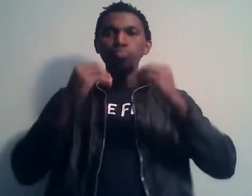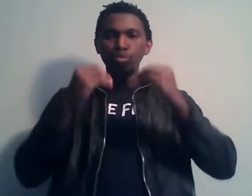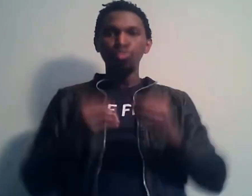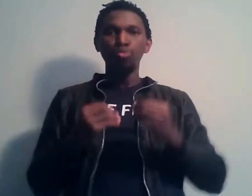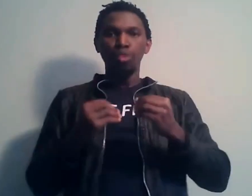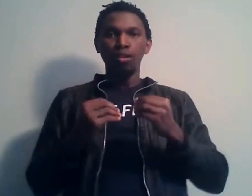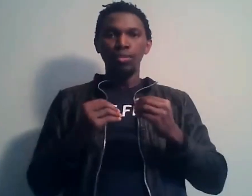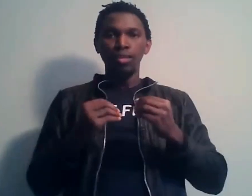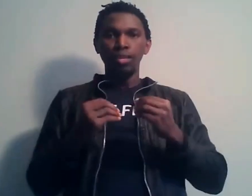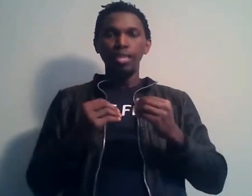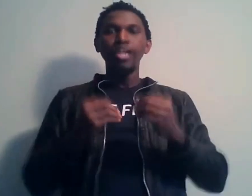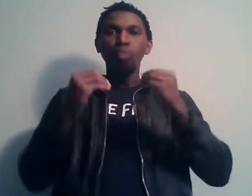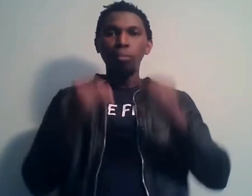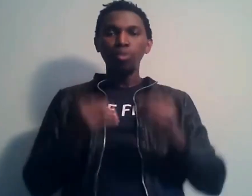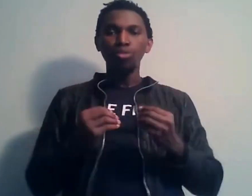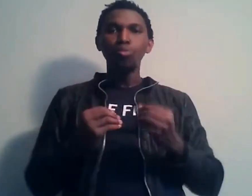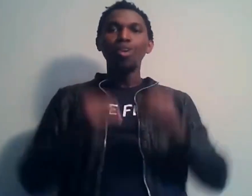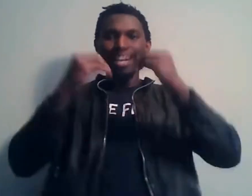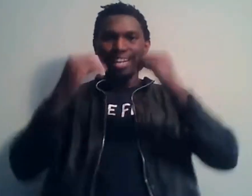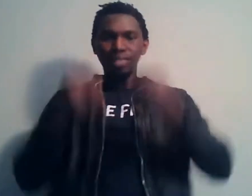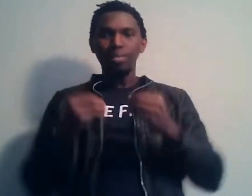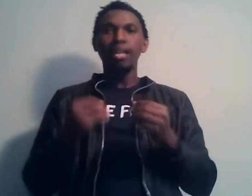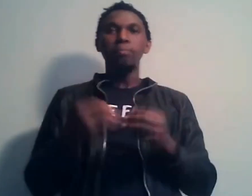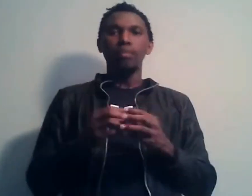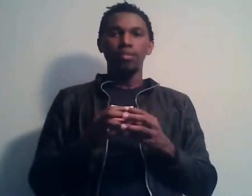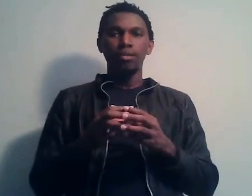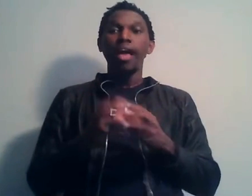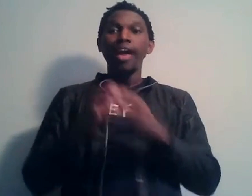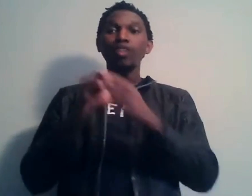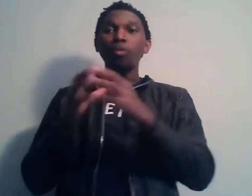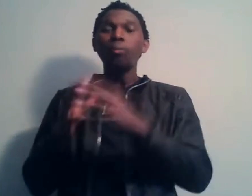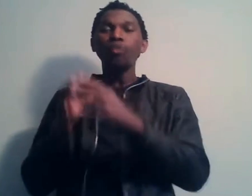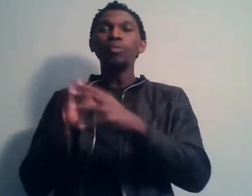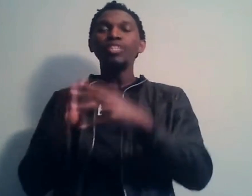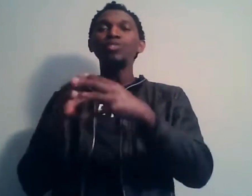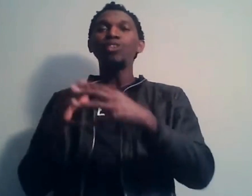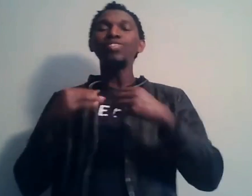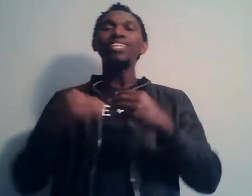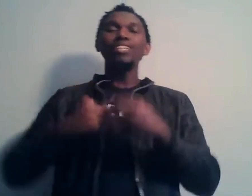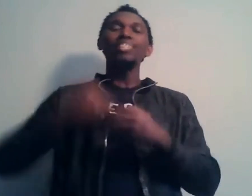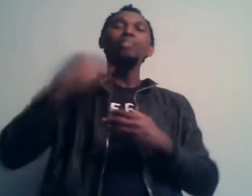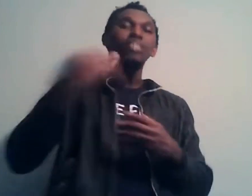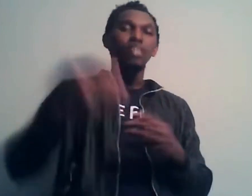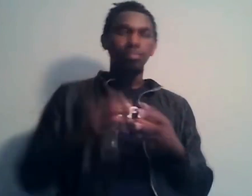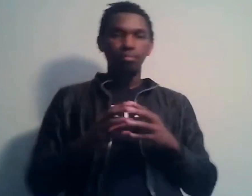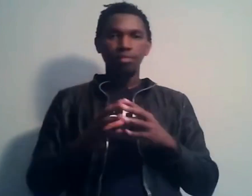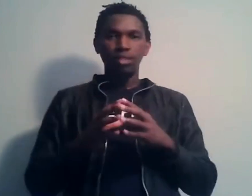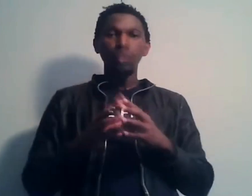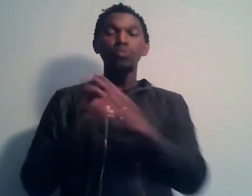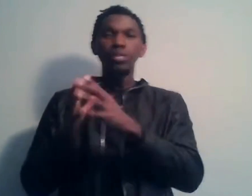posture et un comportement respectable. Un comportement qui donne envie d'être imité. Oui,